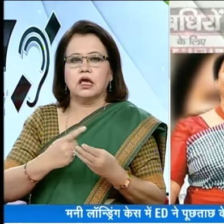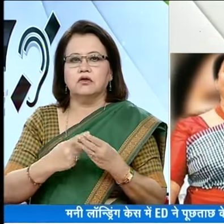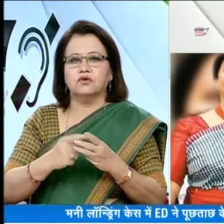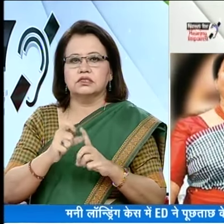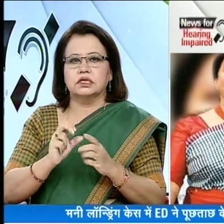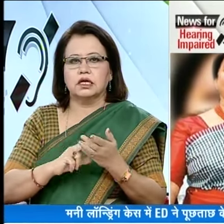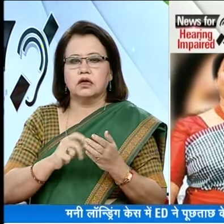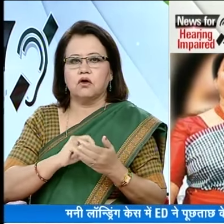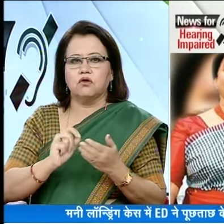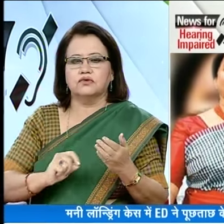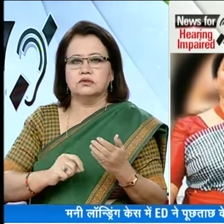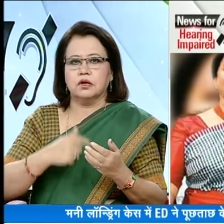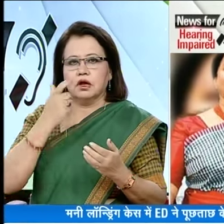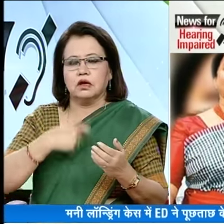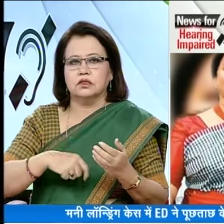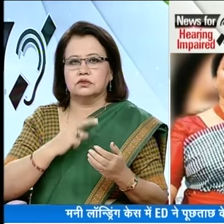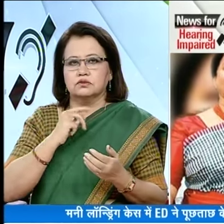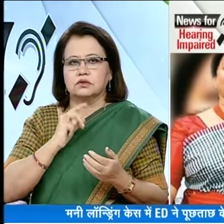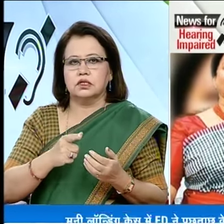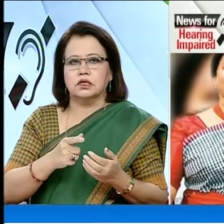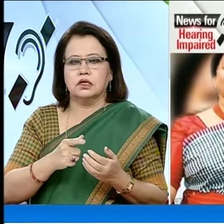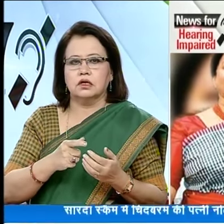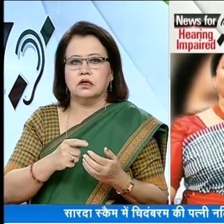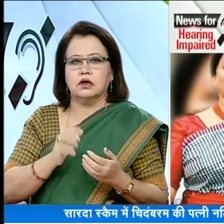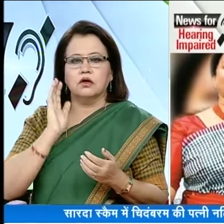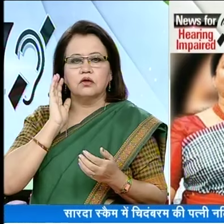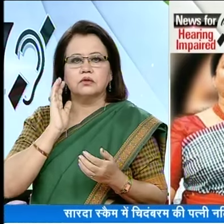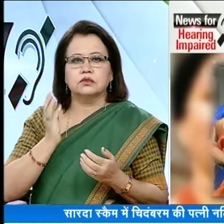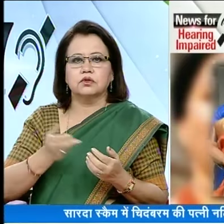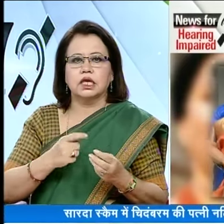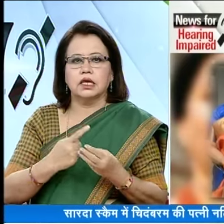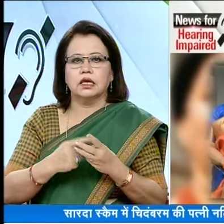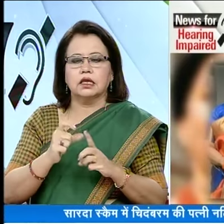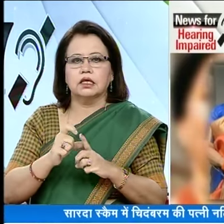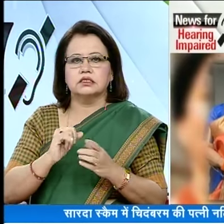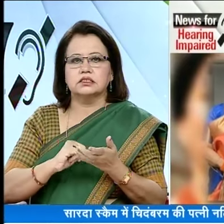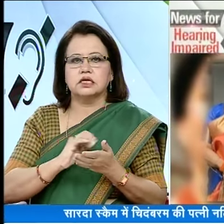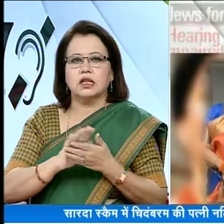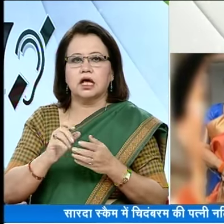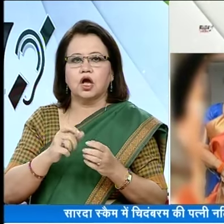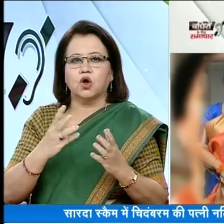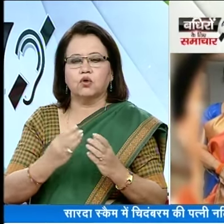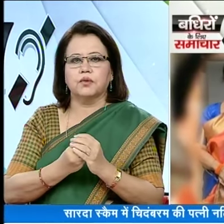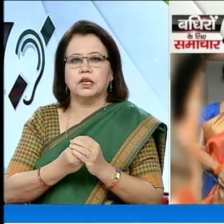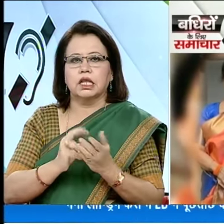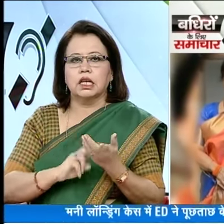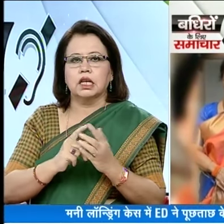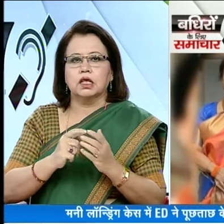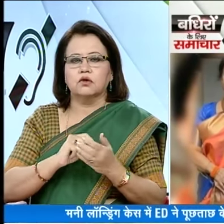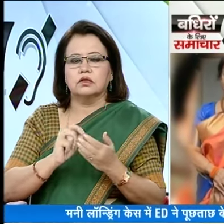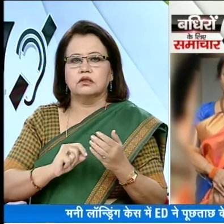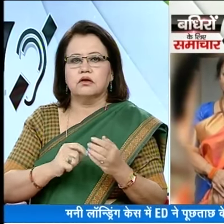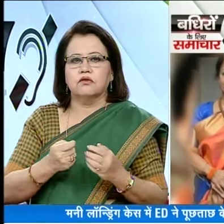enforcement डारेक्ट्रेट के office में पेश होने को कहा गया है सूत्रों के मताबिक E.D. सार्दा ग्रुप की तरफ से